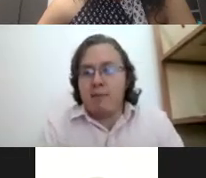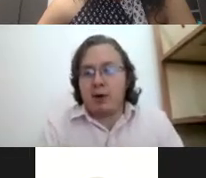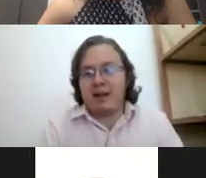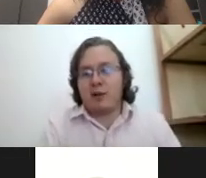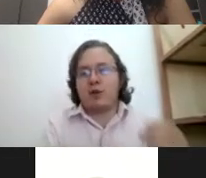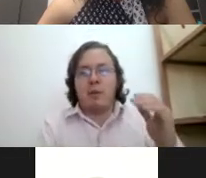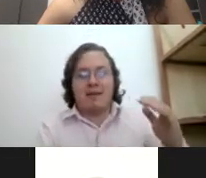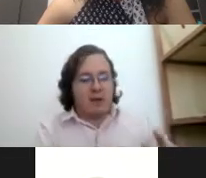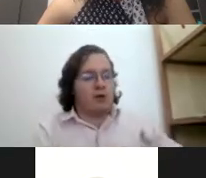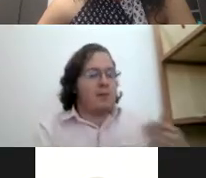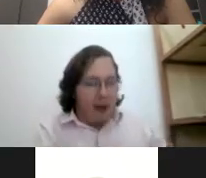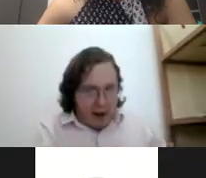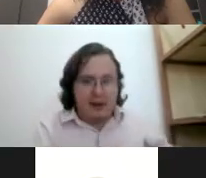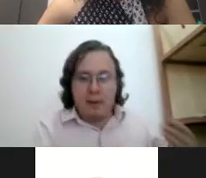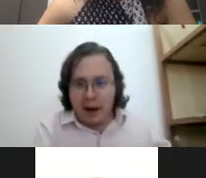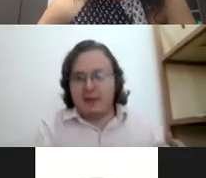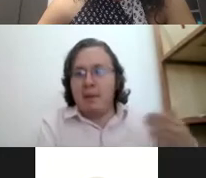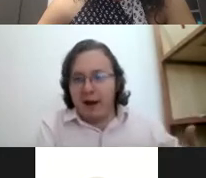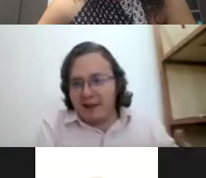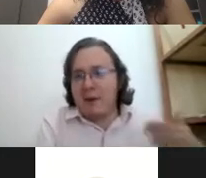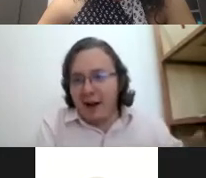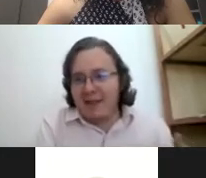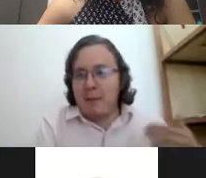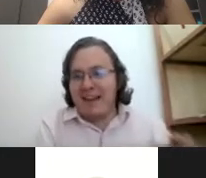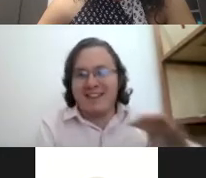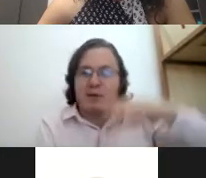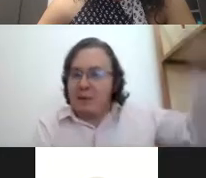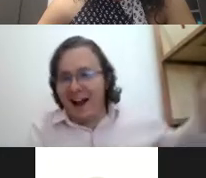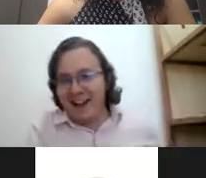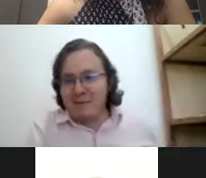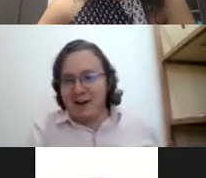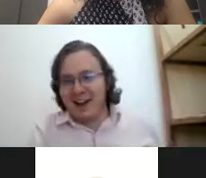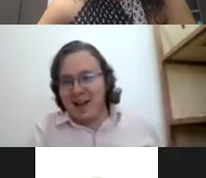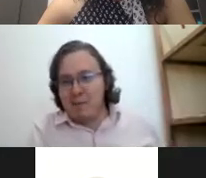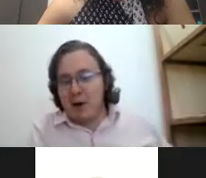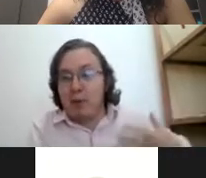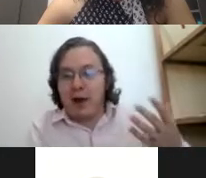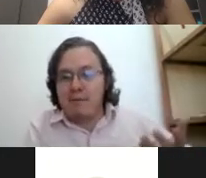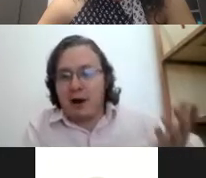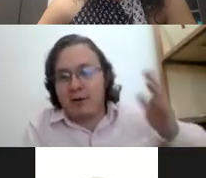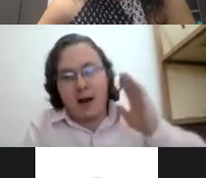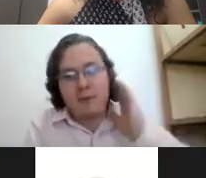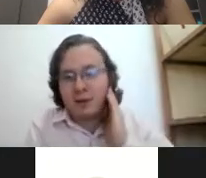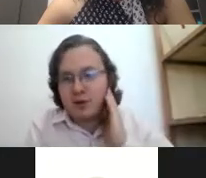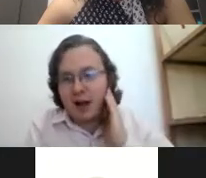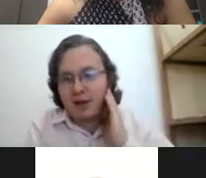porque ahí está nuestro papá diciéndonos di papá di papá di papá y decimos mamá ¿verdad? ¿pero por qué? porque lo estábamos escuchando